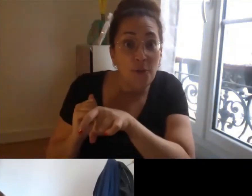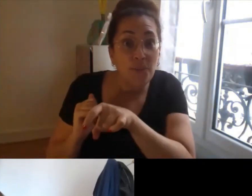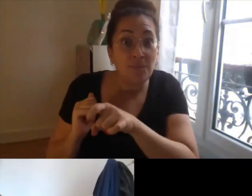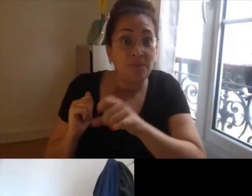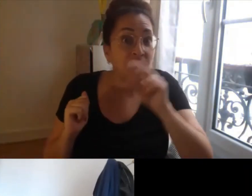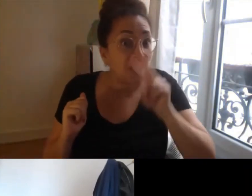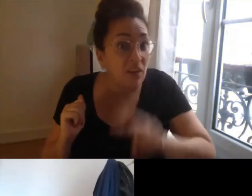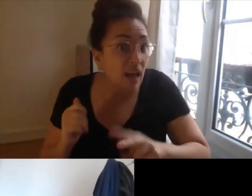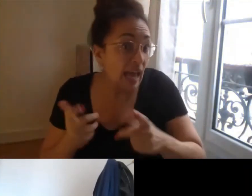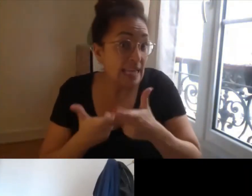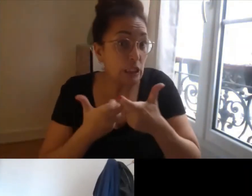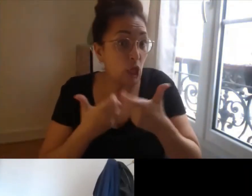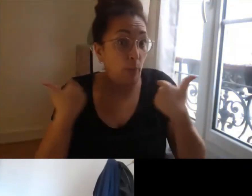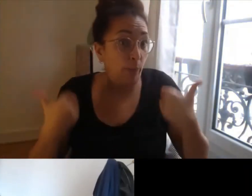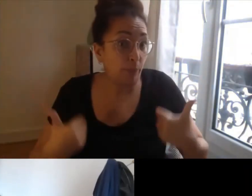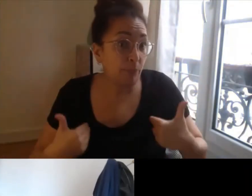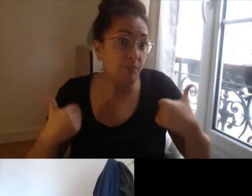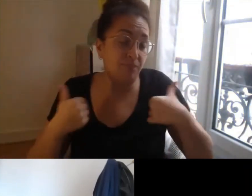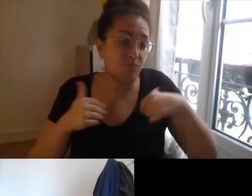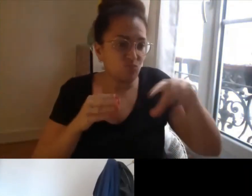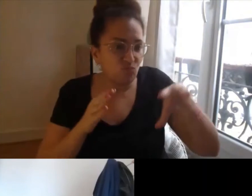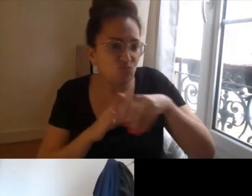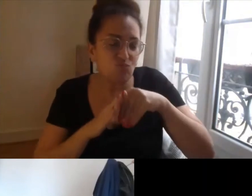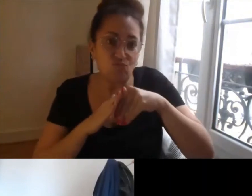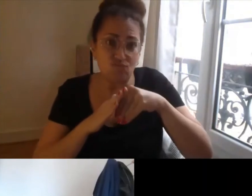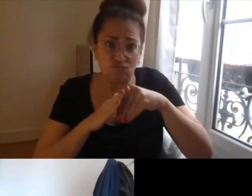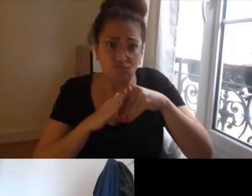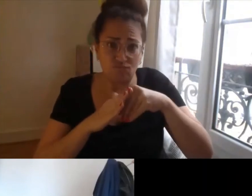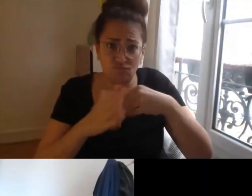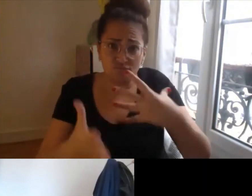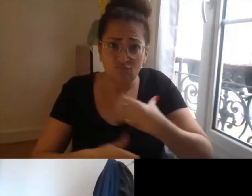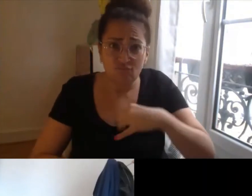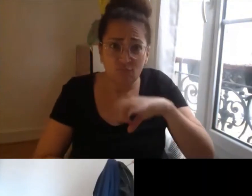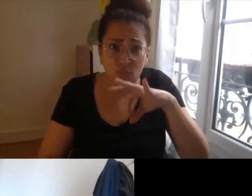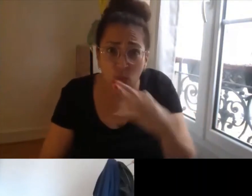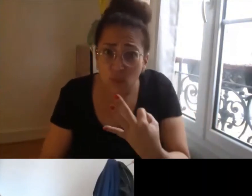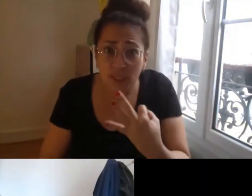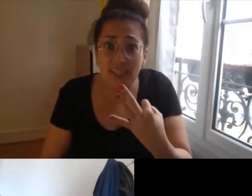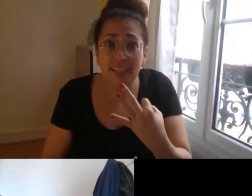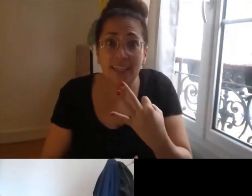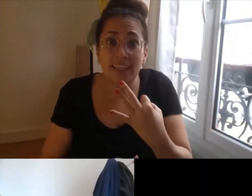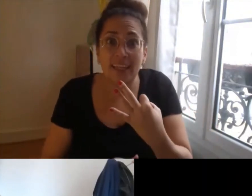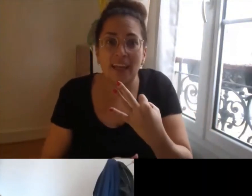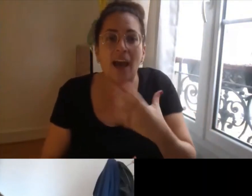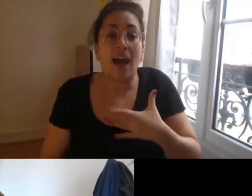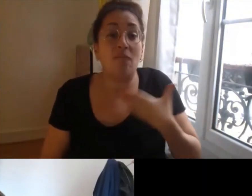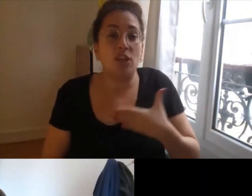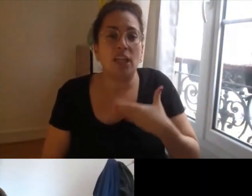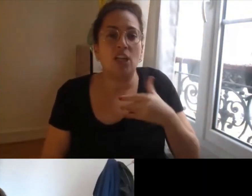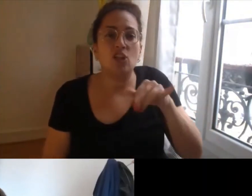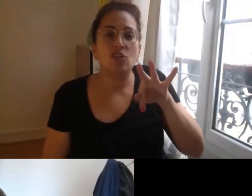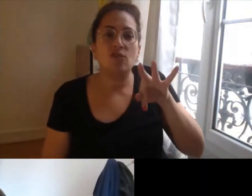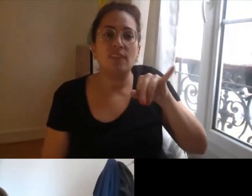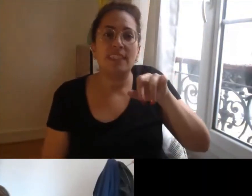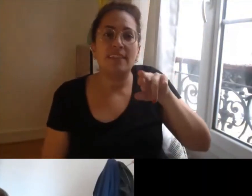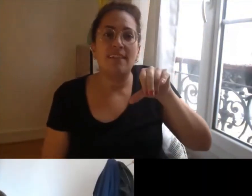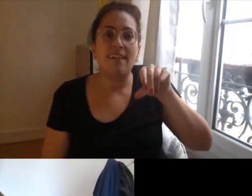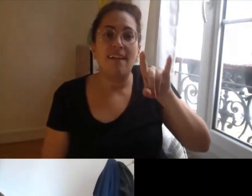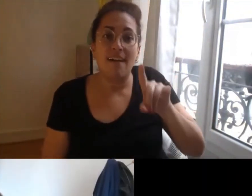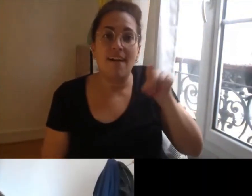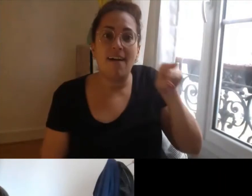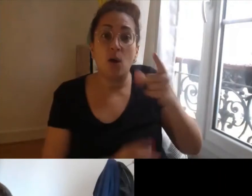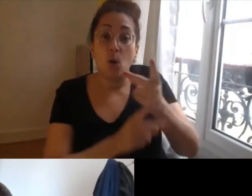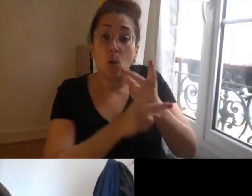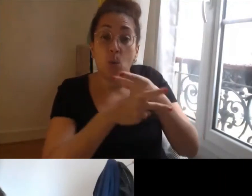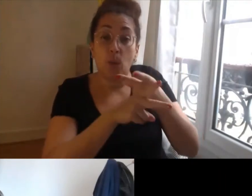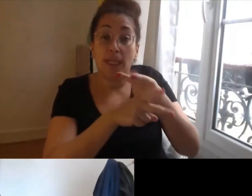ouverte à l'idée d'une démarche participative mais c'est vrai que la FIRA a des outils en la matière et nous a